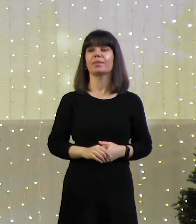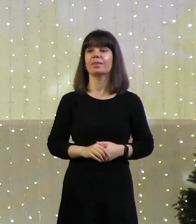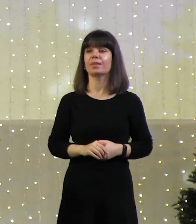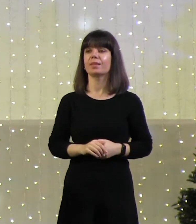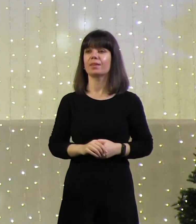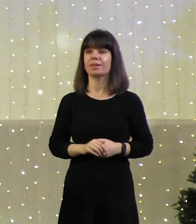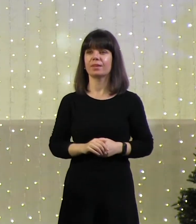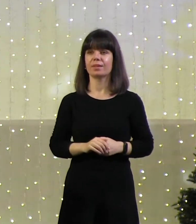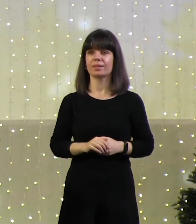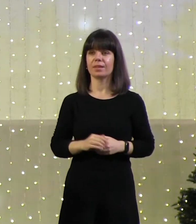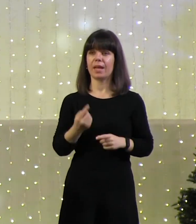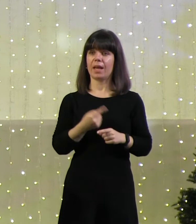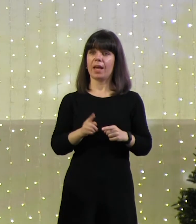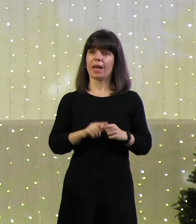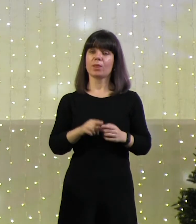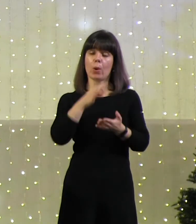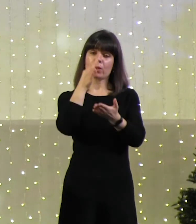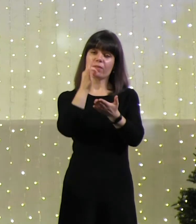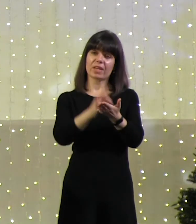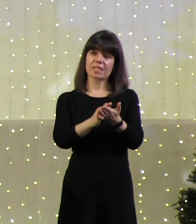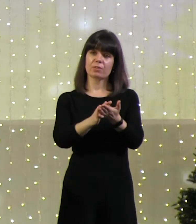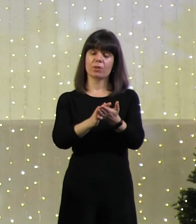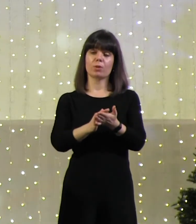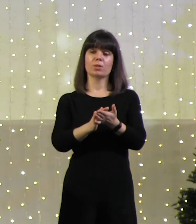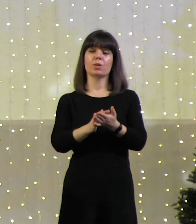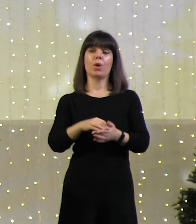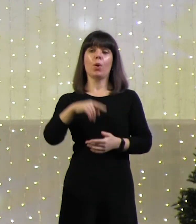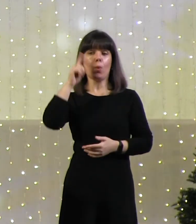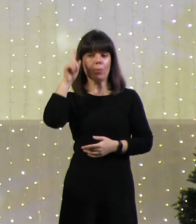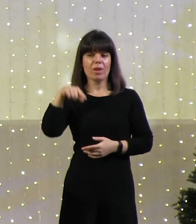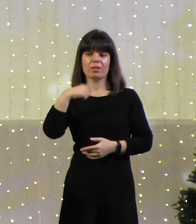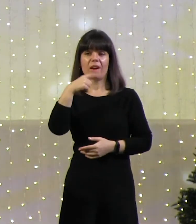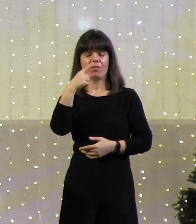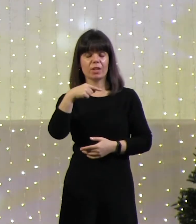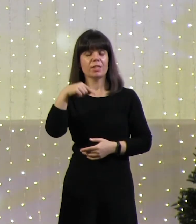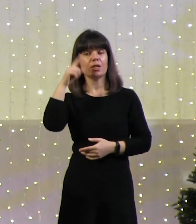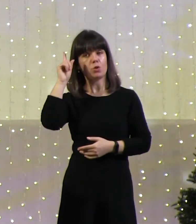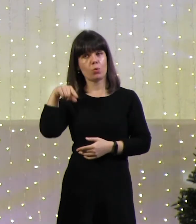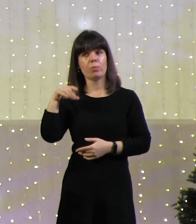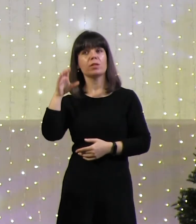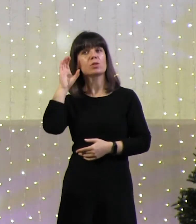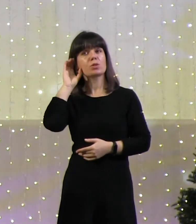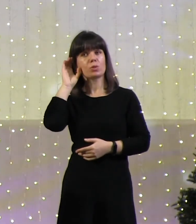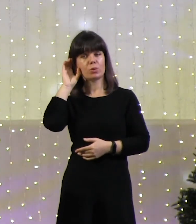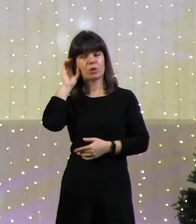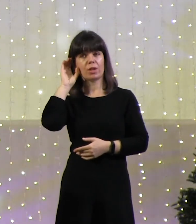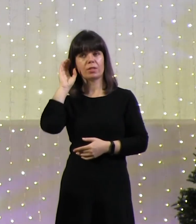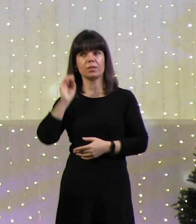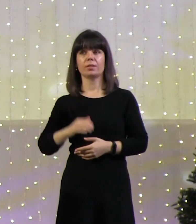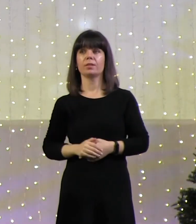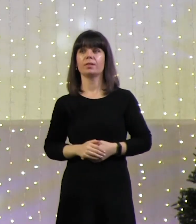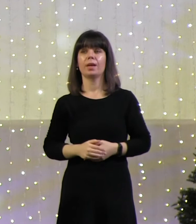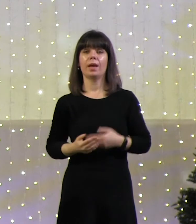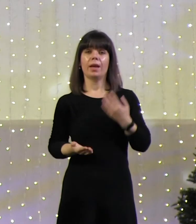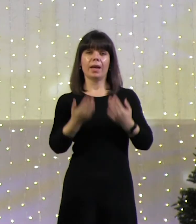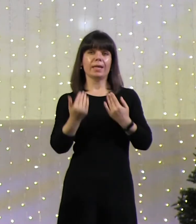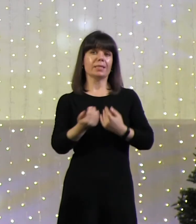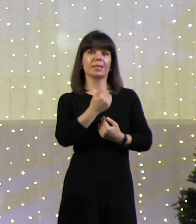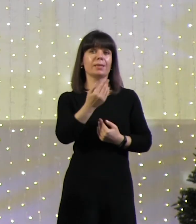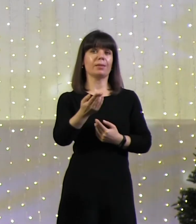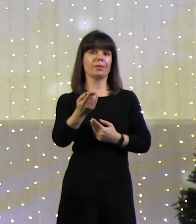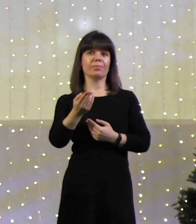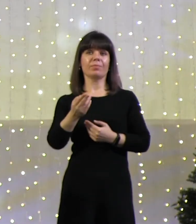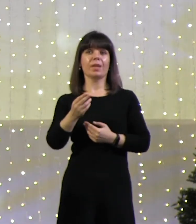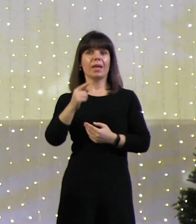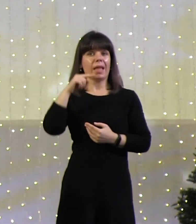Это обоюдная ответственность, уметь говорить и уметь слушать. В противном случае, если ты не научишься говорить, если ты не